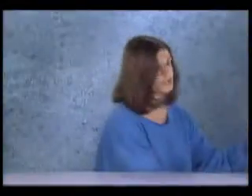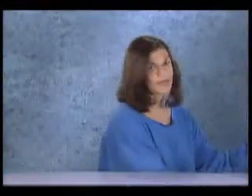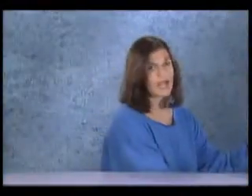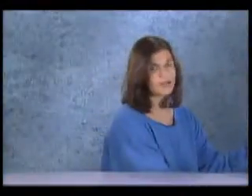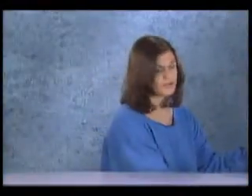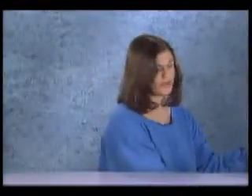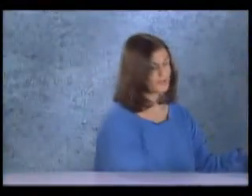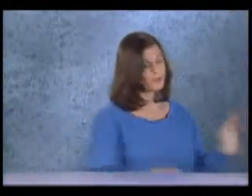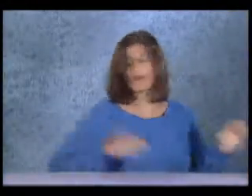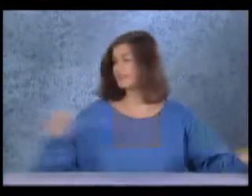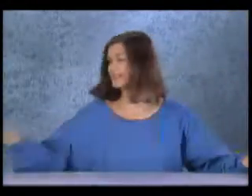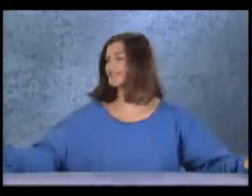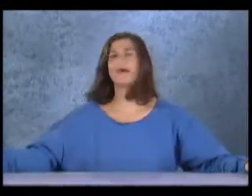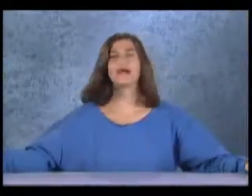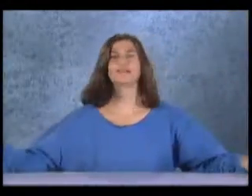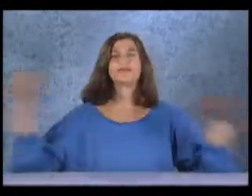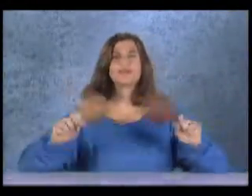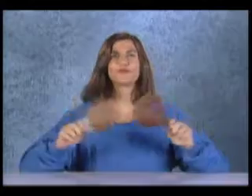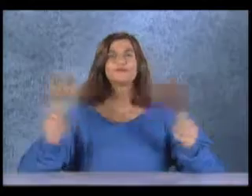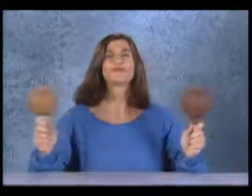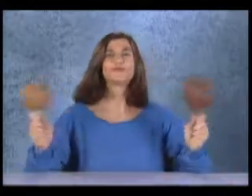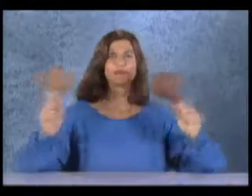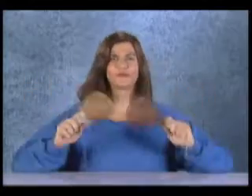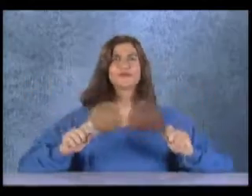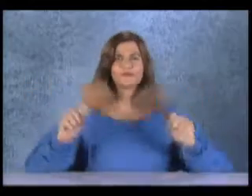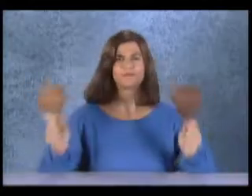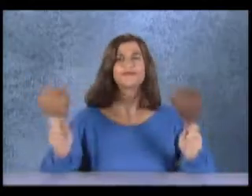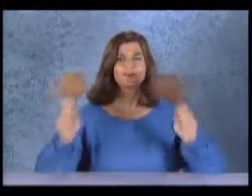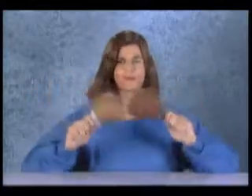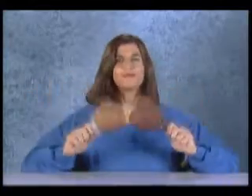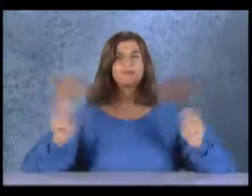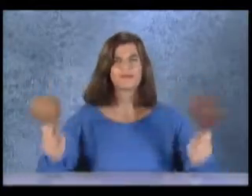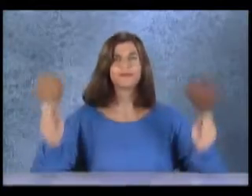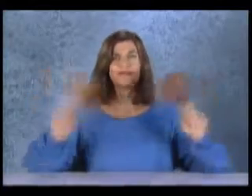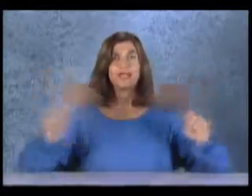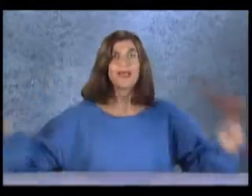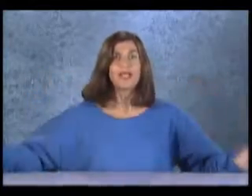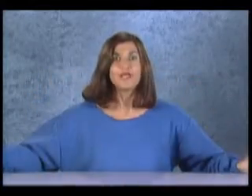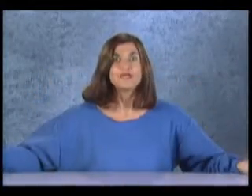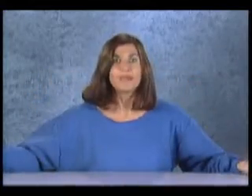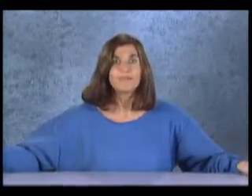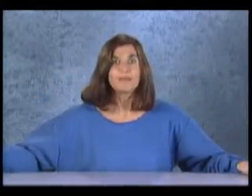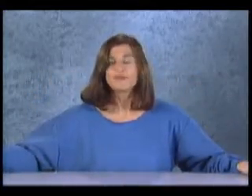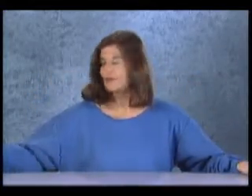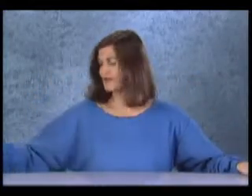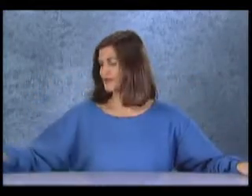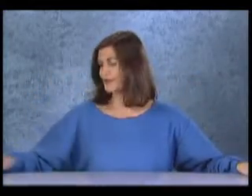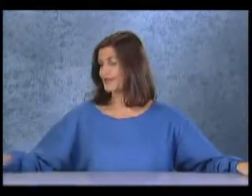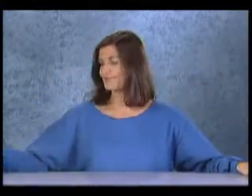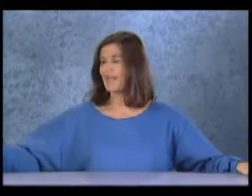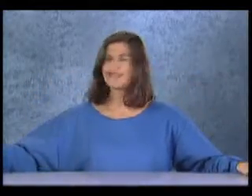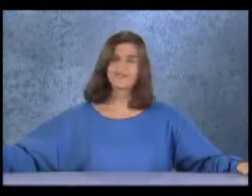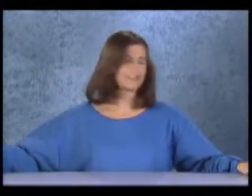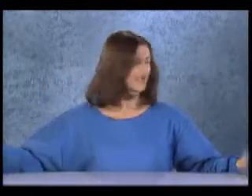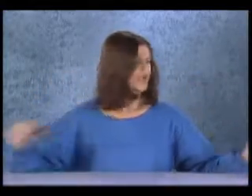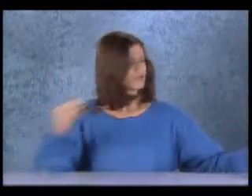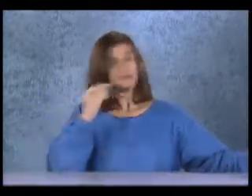chucalhos ficavam mais ritmados e os apitos com sons mais variados.